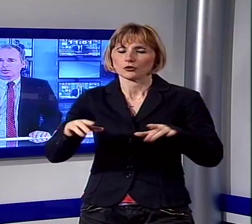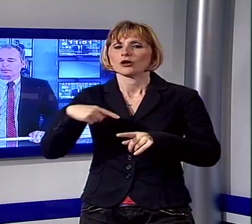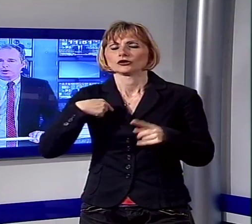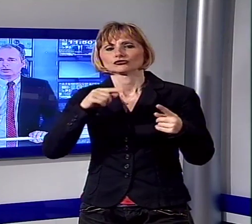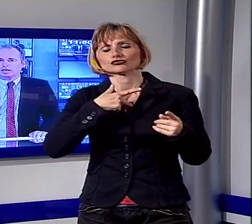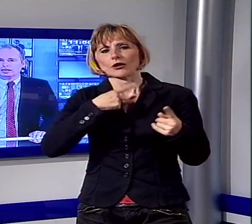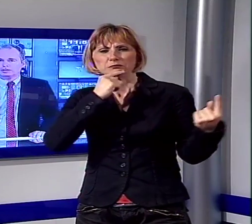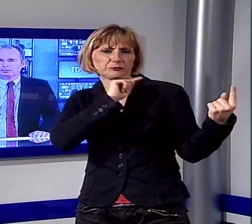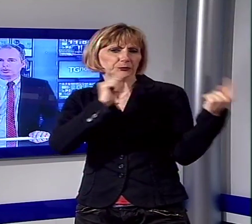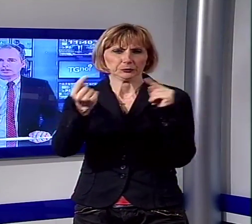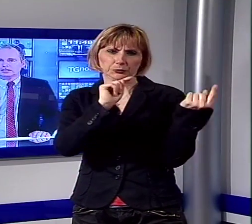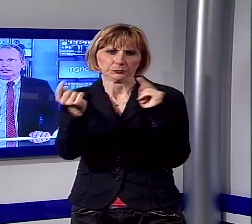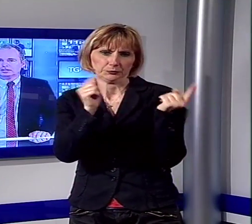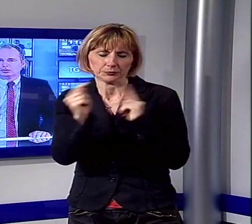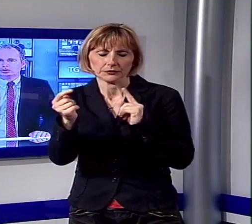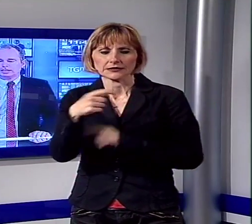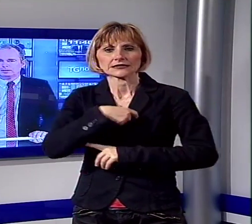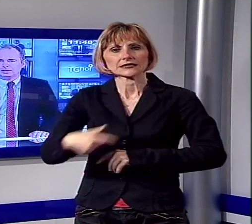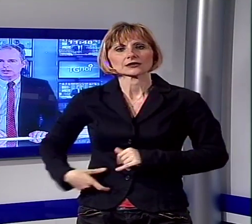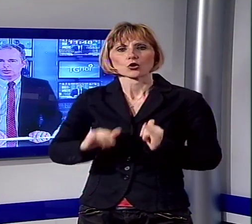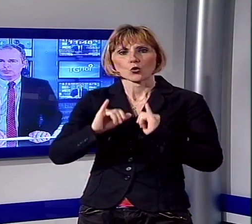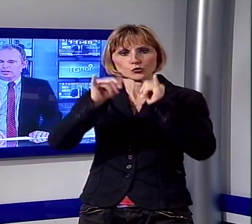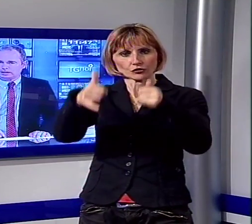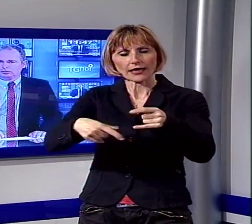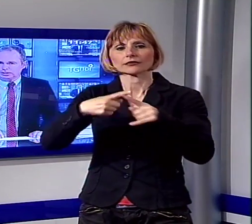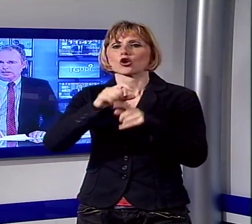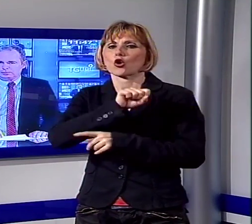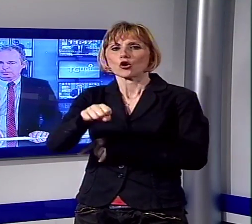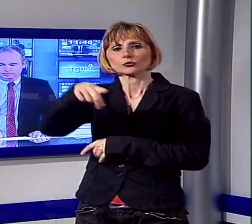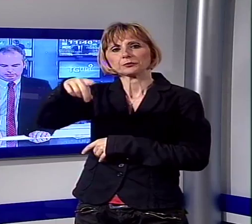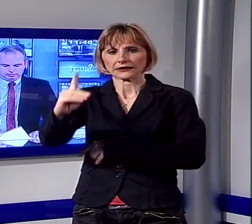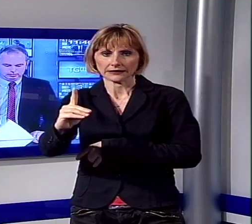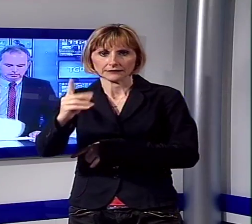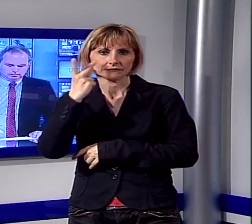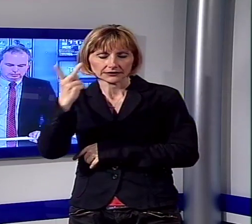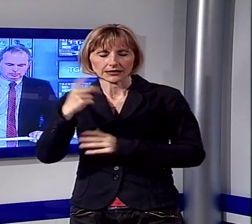stato un botta e risposta tra il sindaco uscente e il Partito Democratico. Sentiamo.